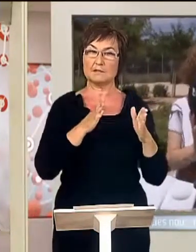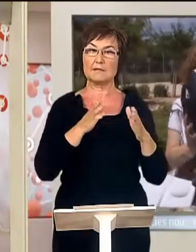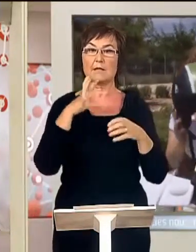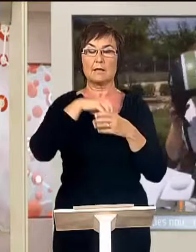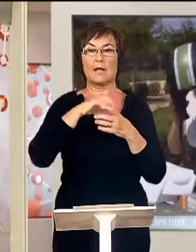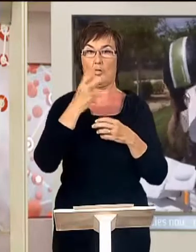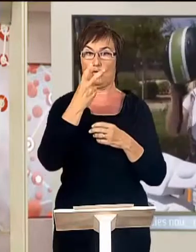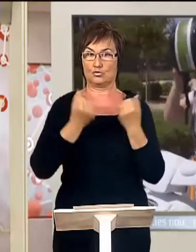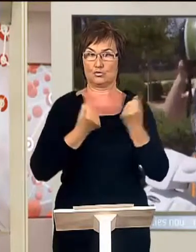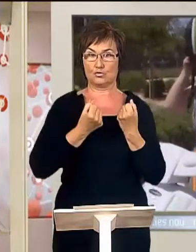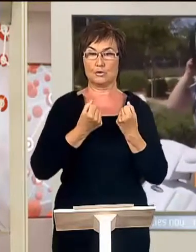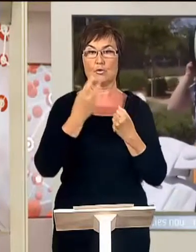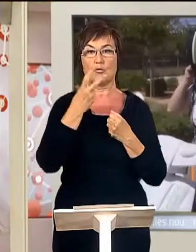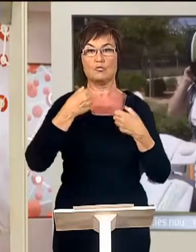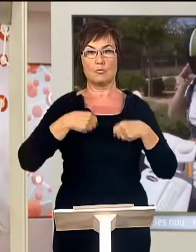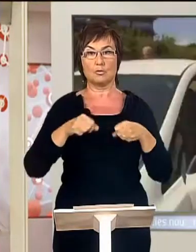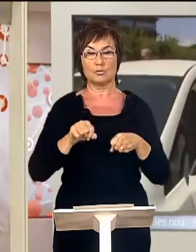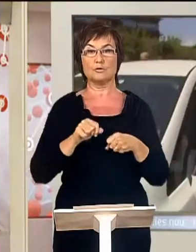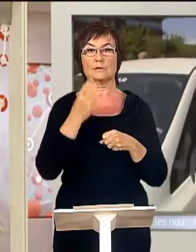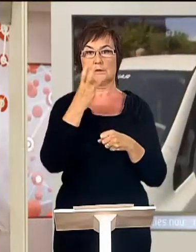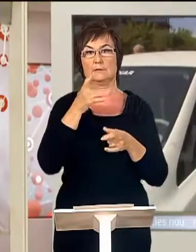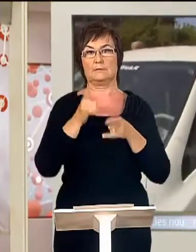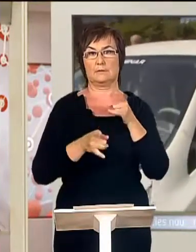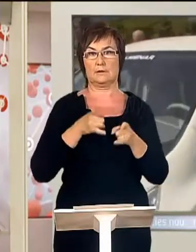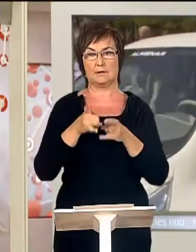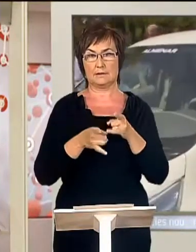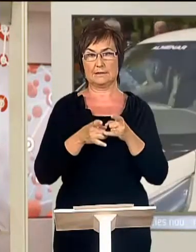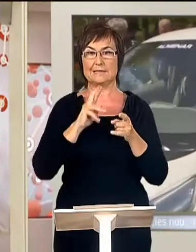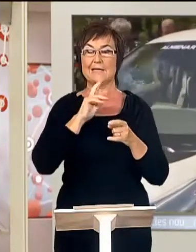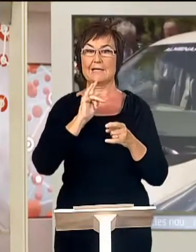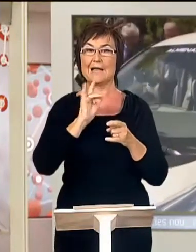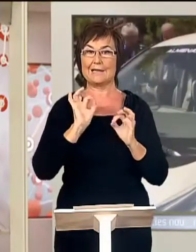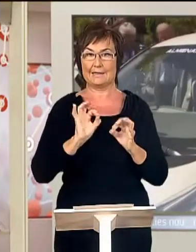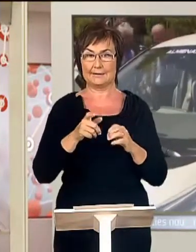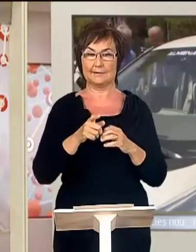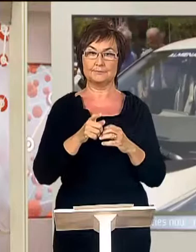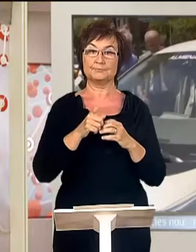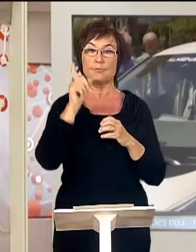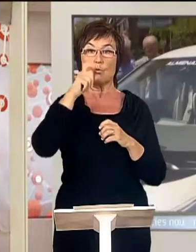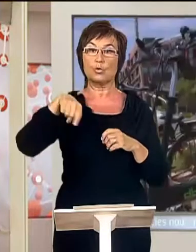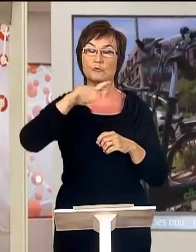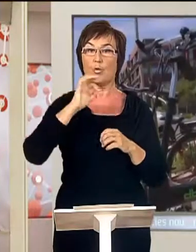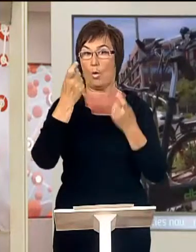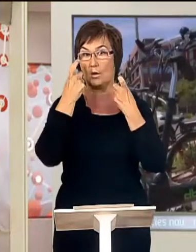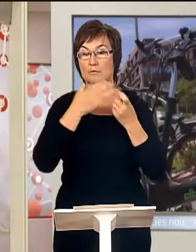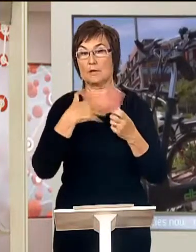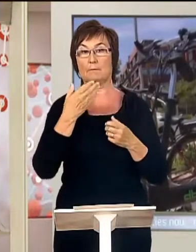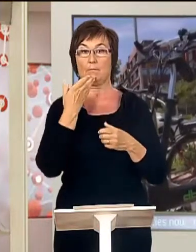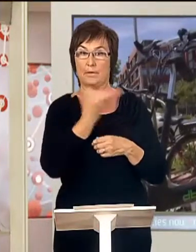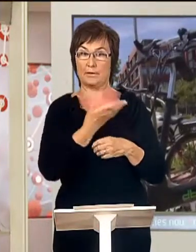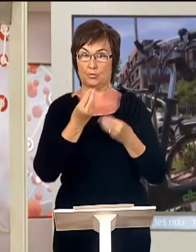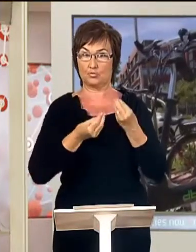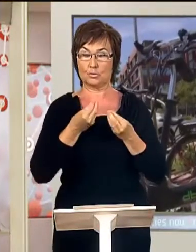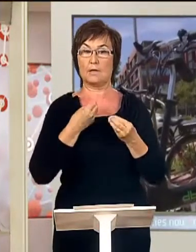integrada per dos cotxes elèctrics, dos motos i tres bicicletes elèctriques. Els professors i alumnes que vulguen